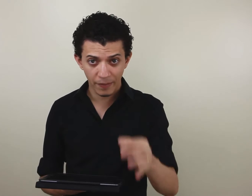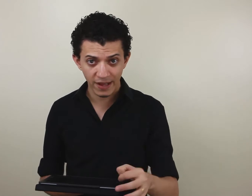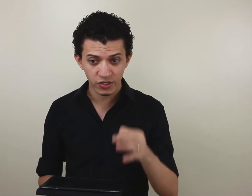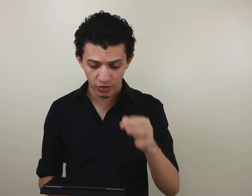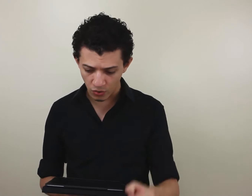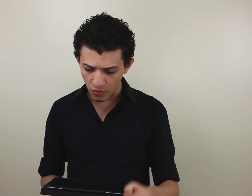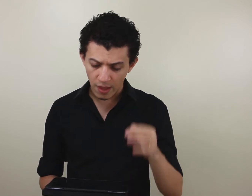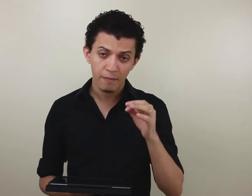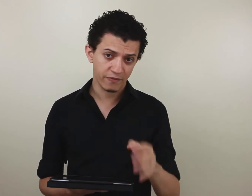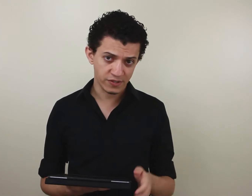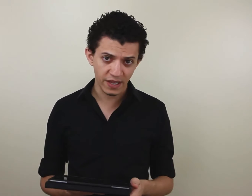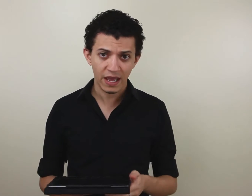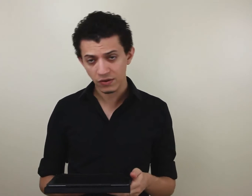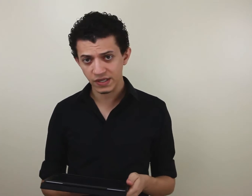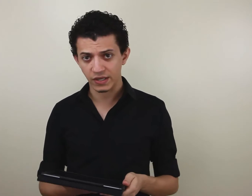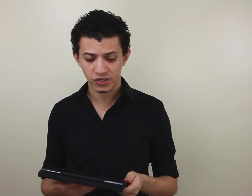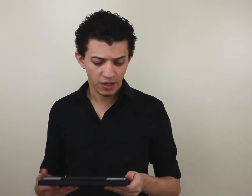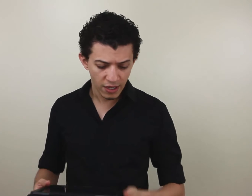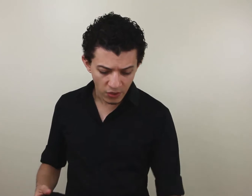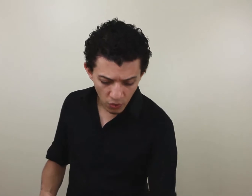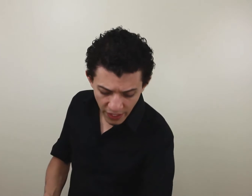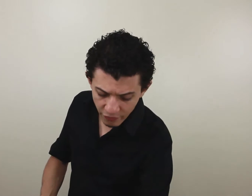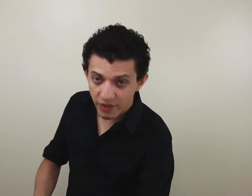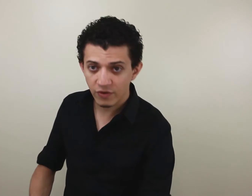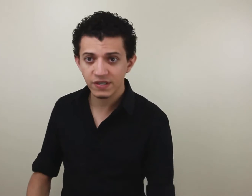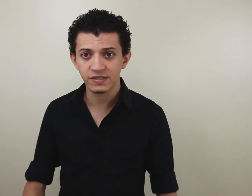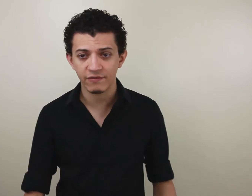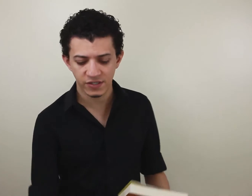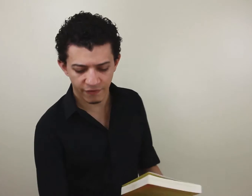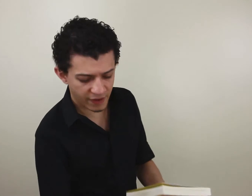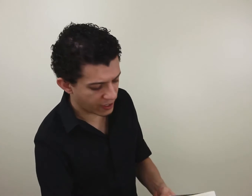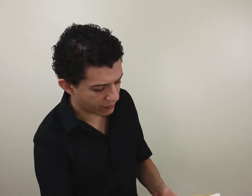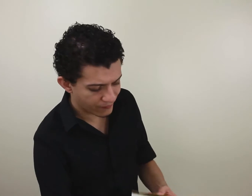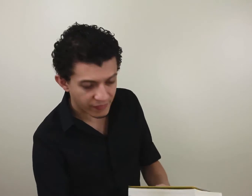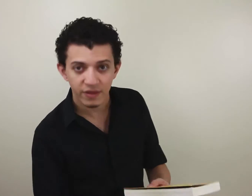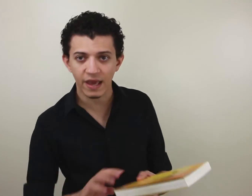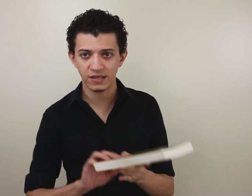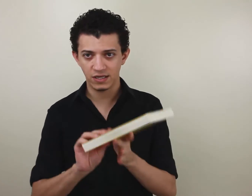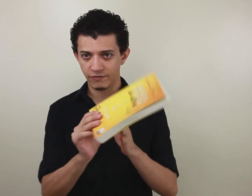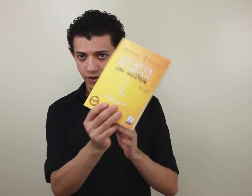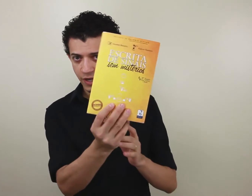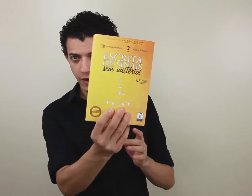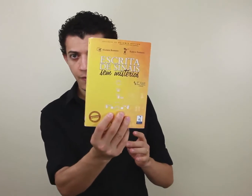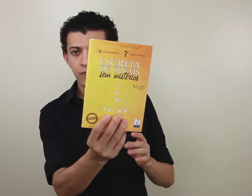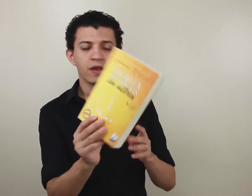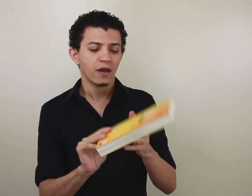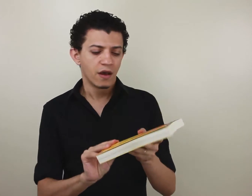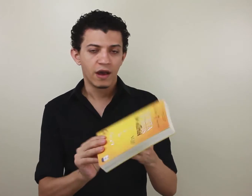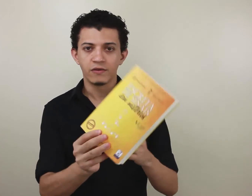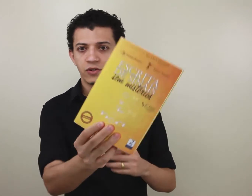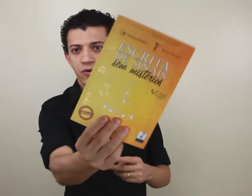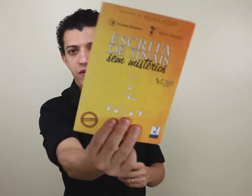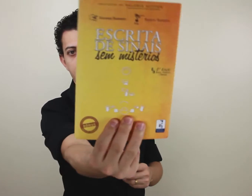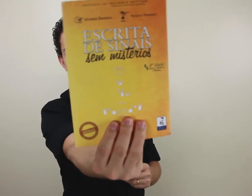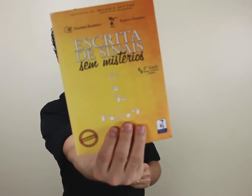prática que eu dou para você é o seguinte. O livro que você estava se referindo, que é esse livro aqui, deixa eu mostrar aqui,